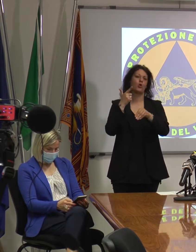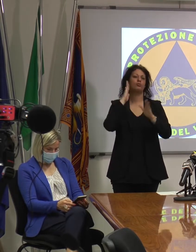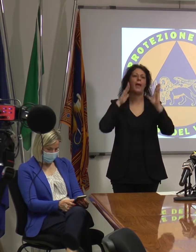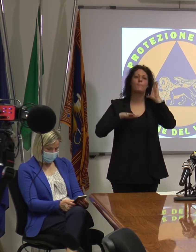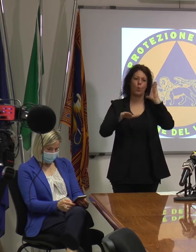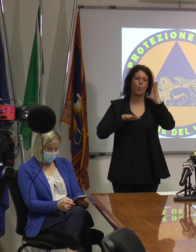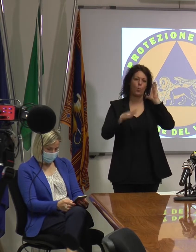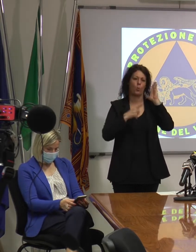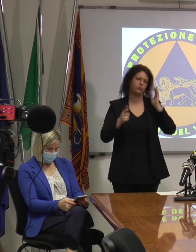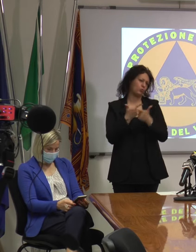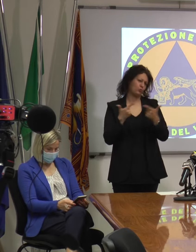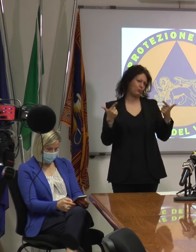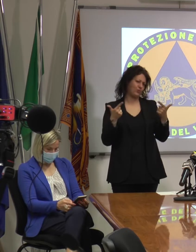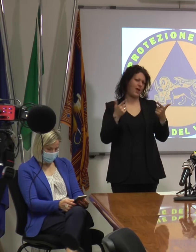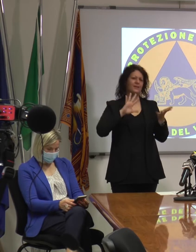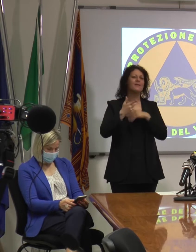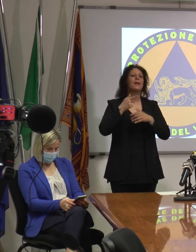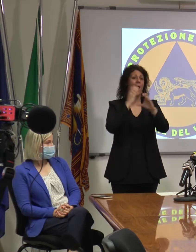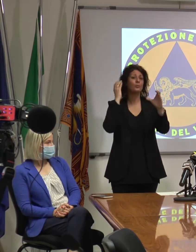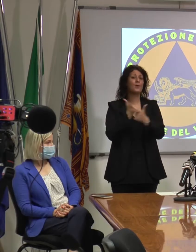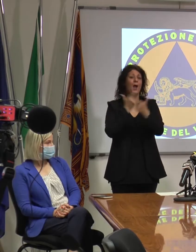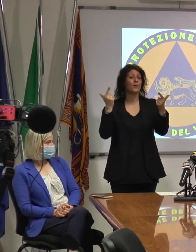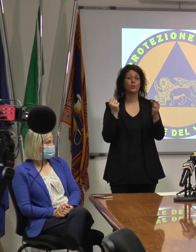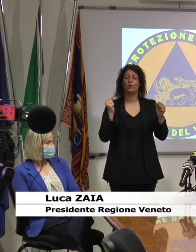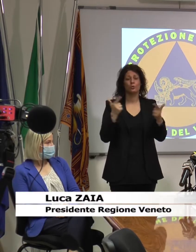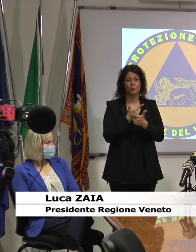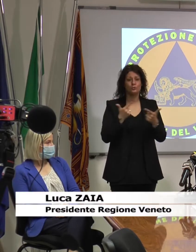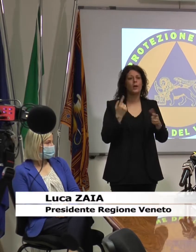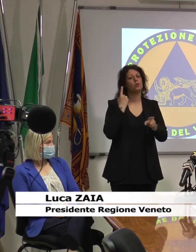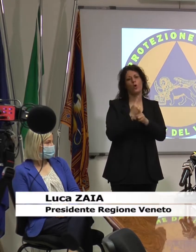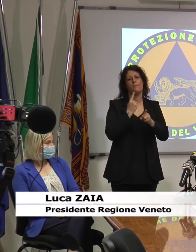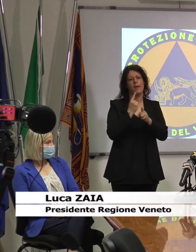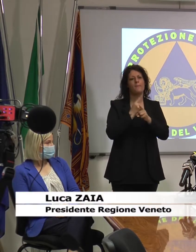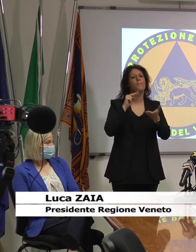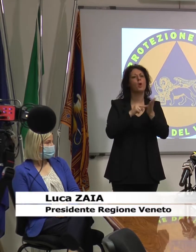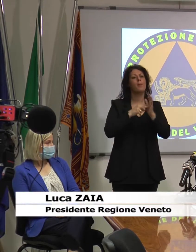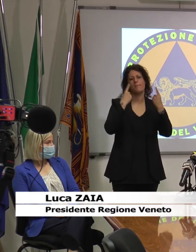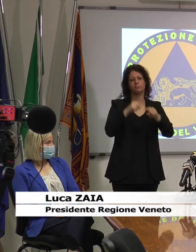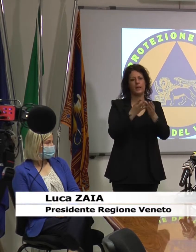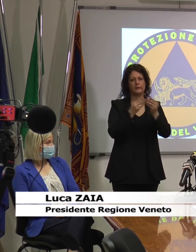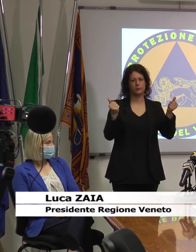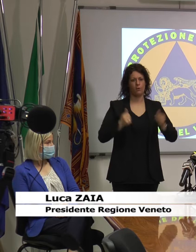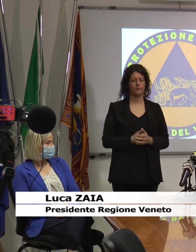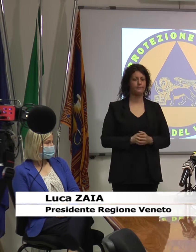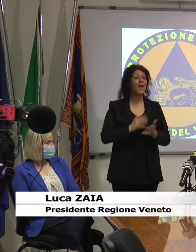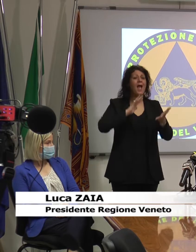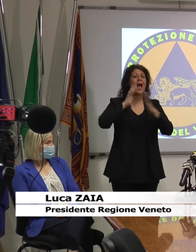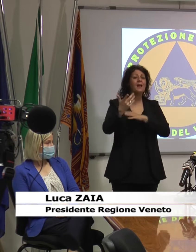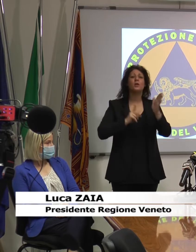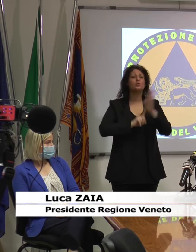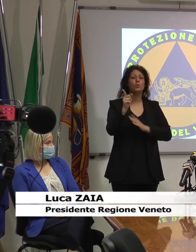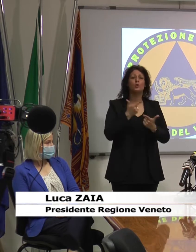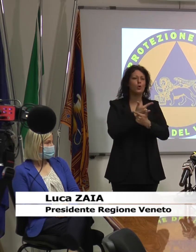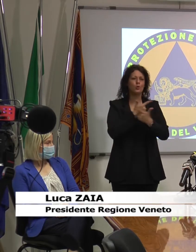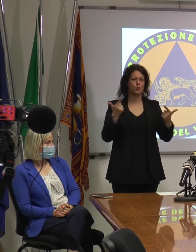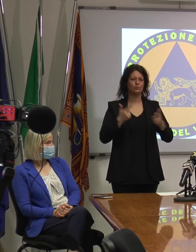indicazioni per il trasporto pubblico. Bisogna provvedere a risolvere il problema. Guardate, non ci sono vie di uscita. Qualcuno mi dice che a